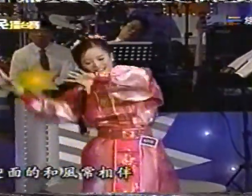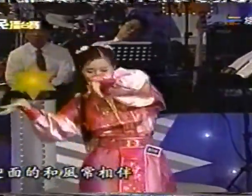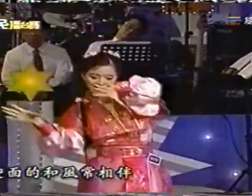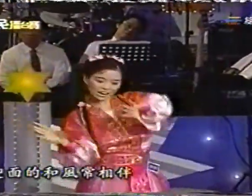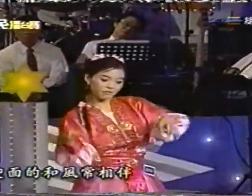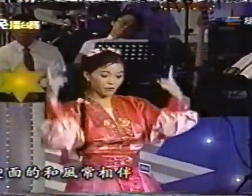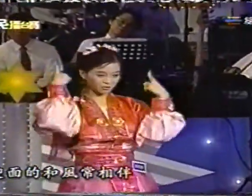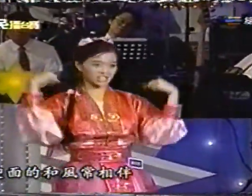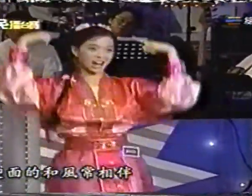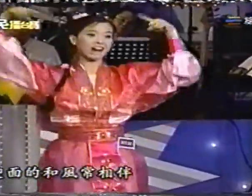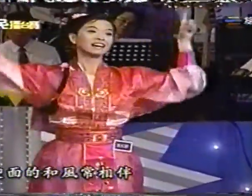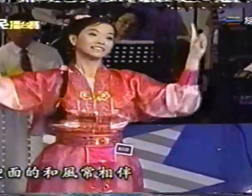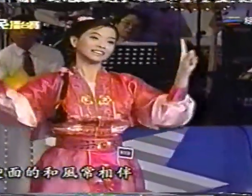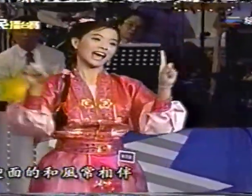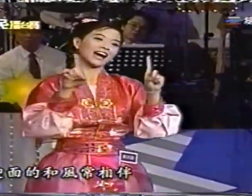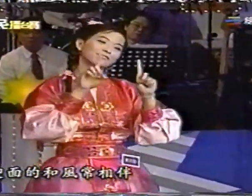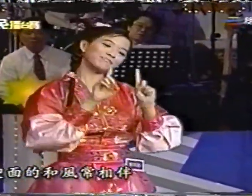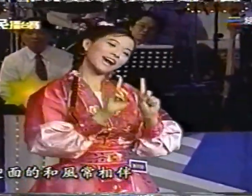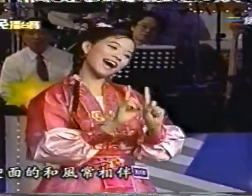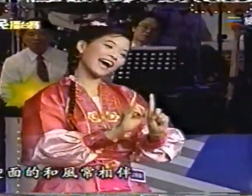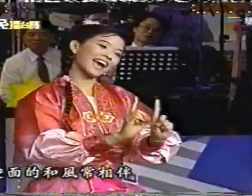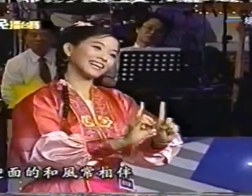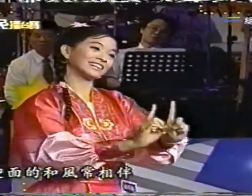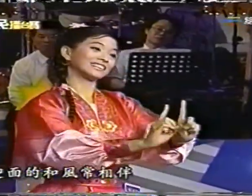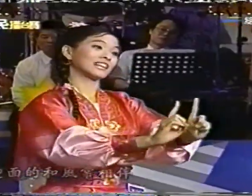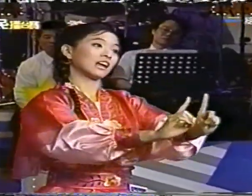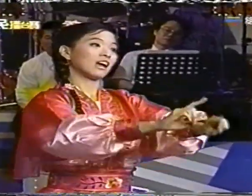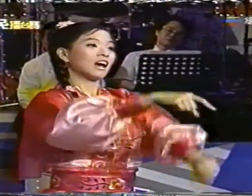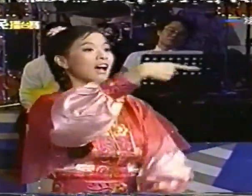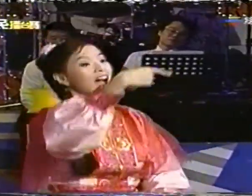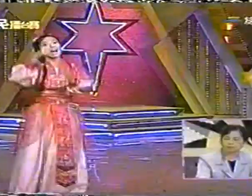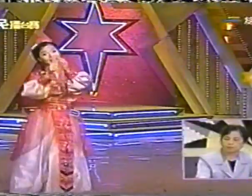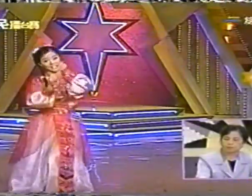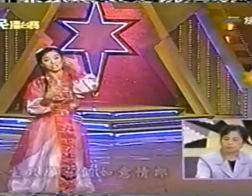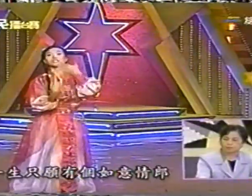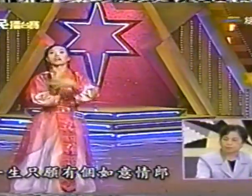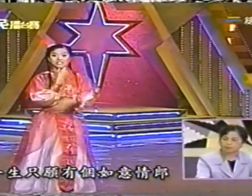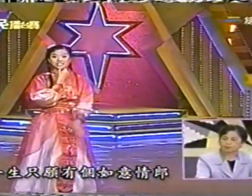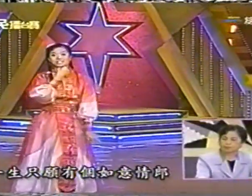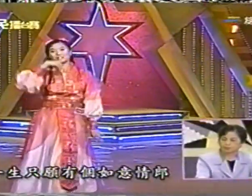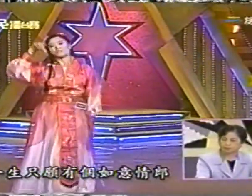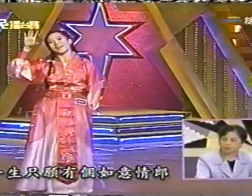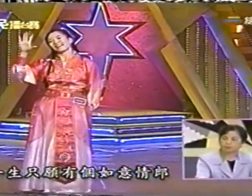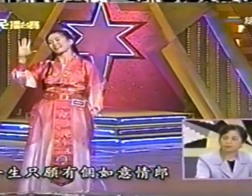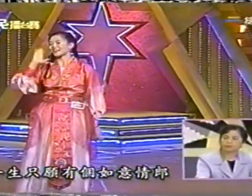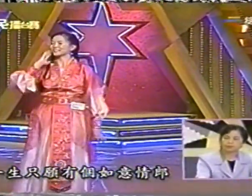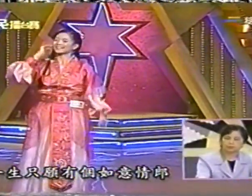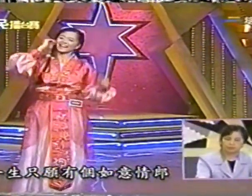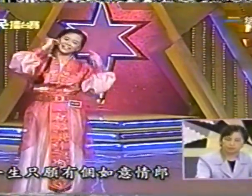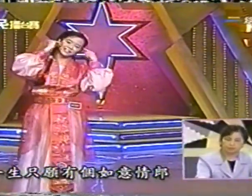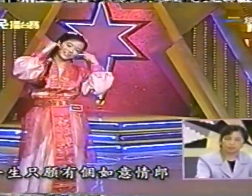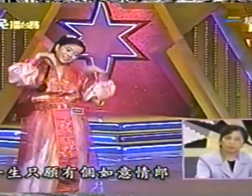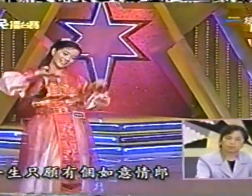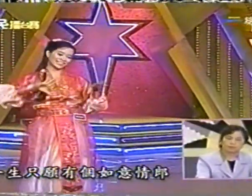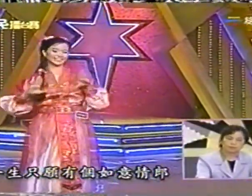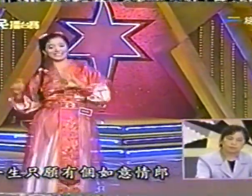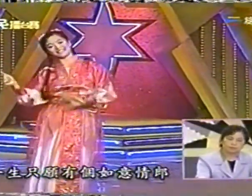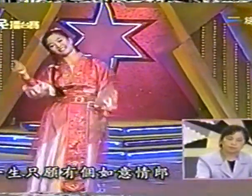复长相伴一生只愿有何如意晴